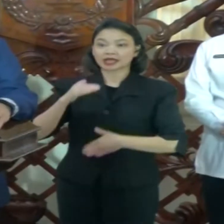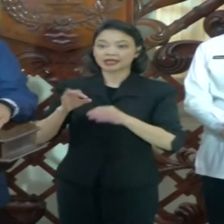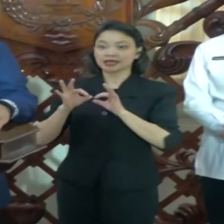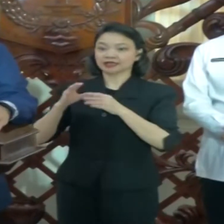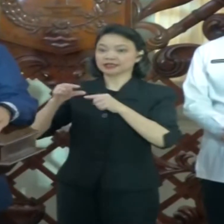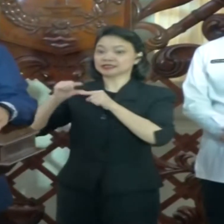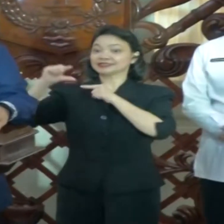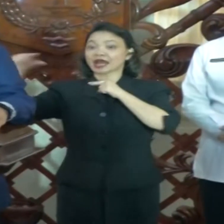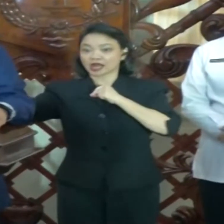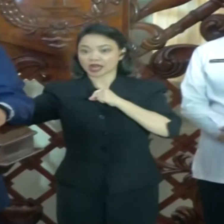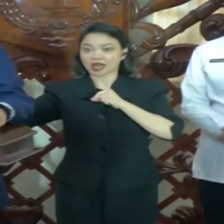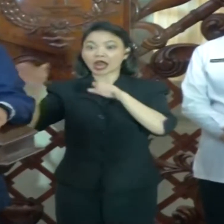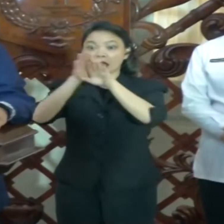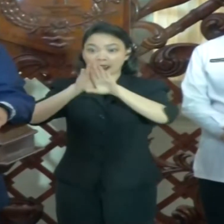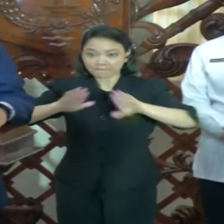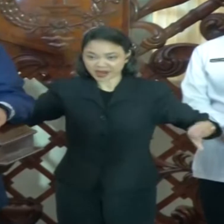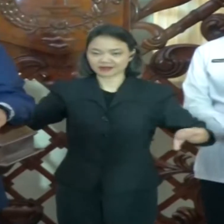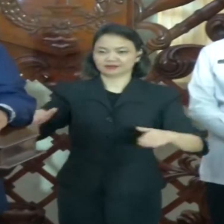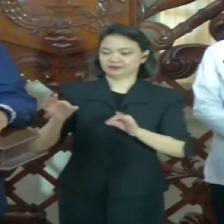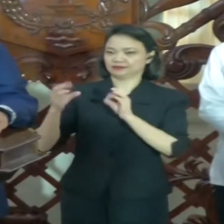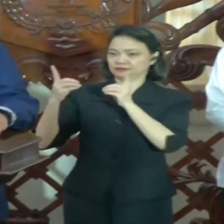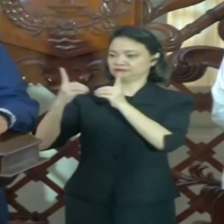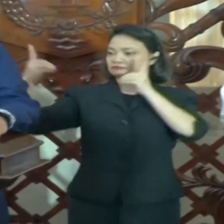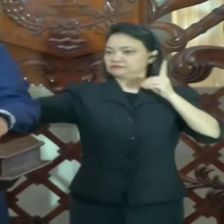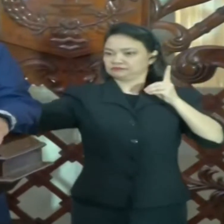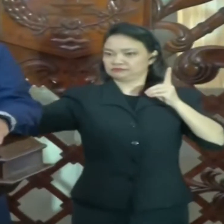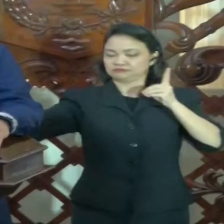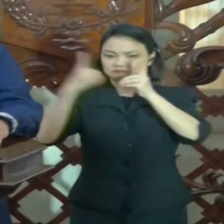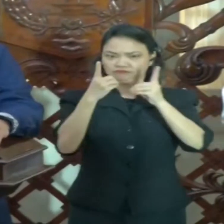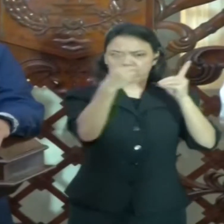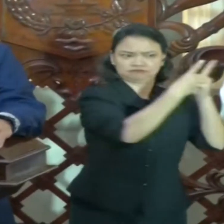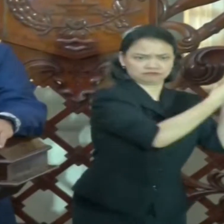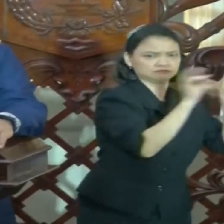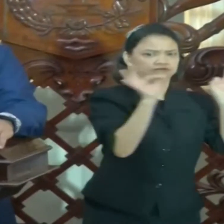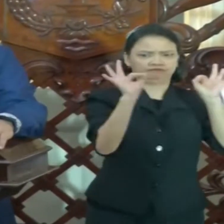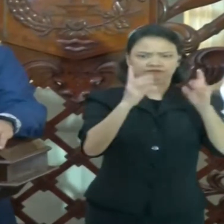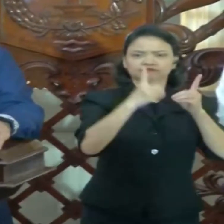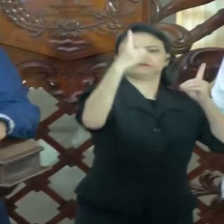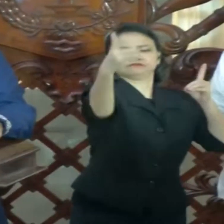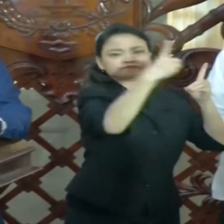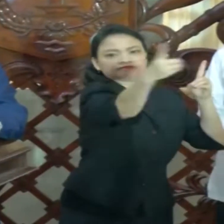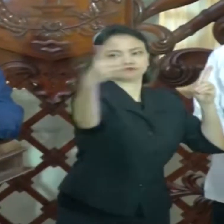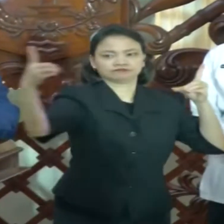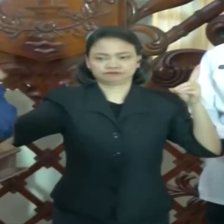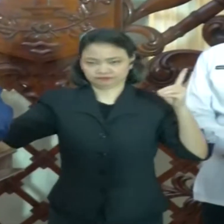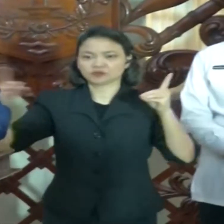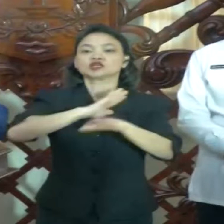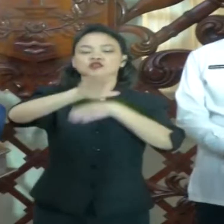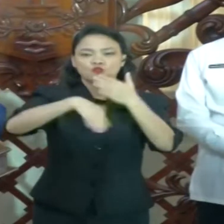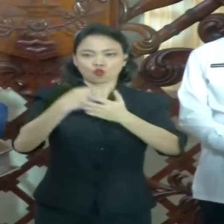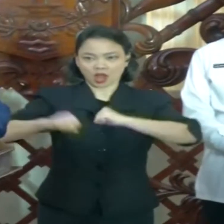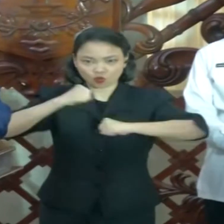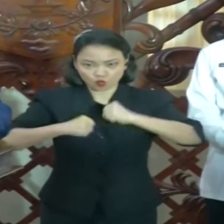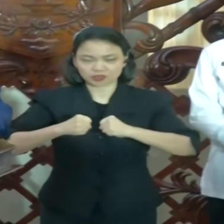atau biasa disebut social distancing. Ini mutlak harus dilakukan oleh semua. Bila